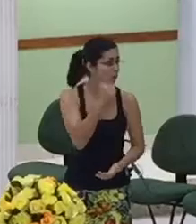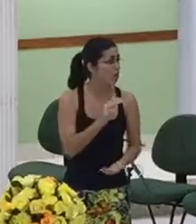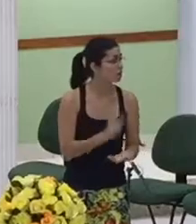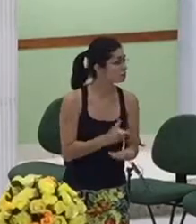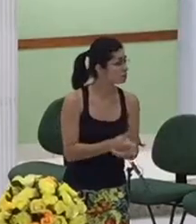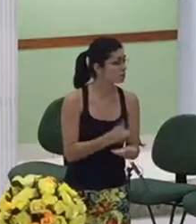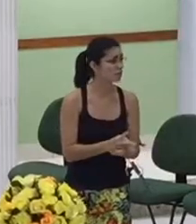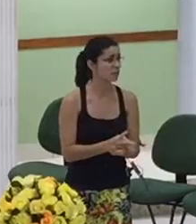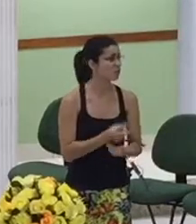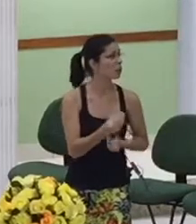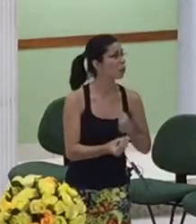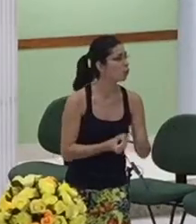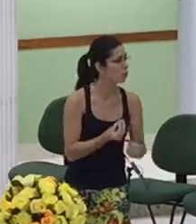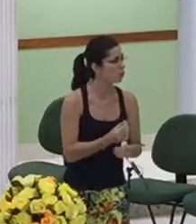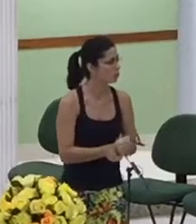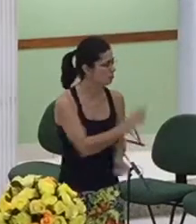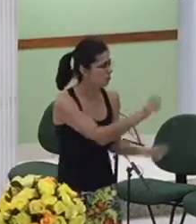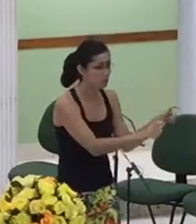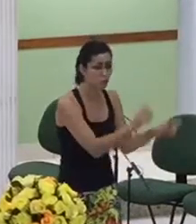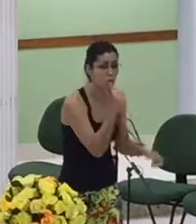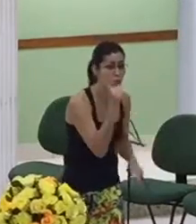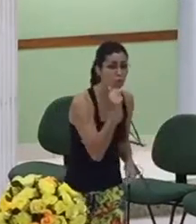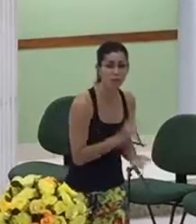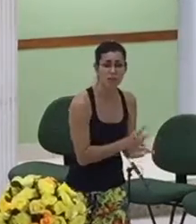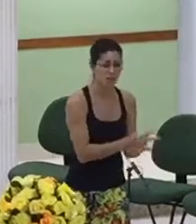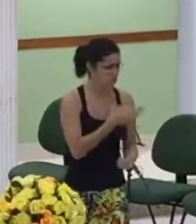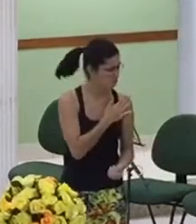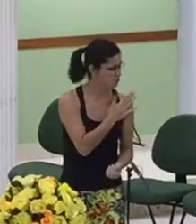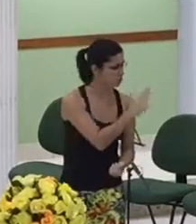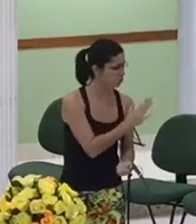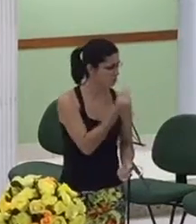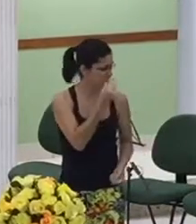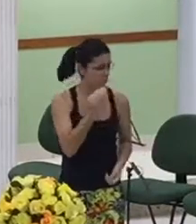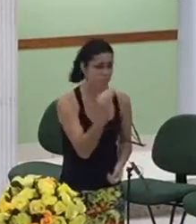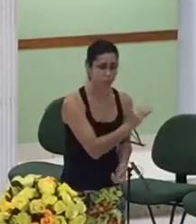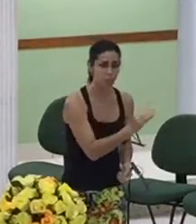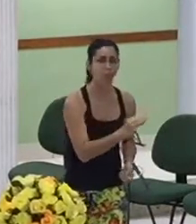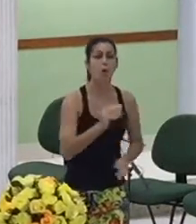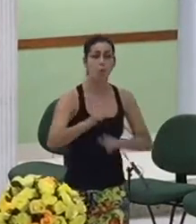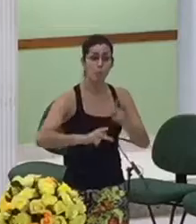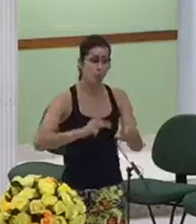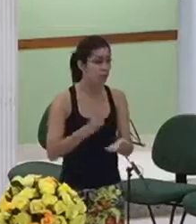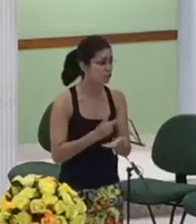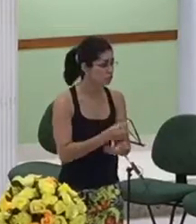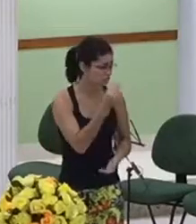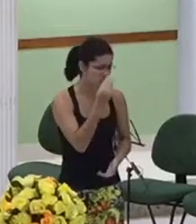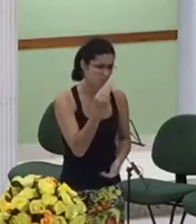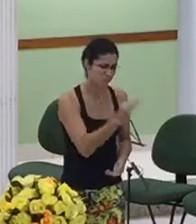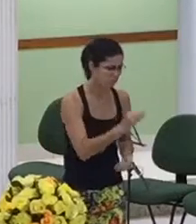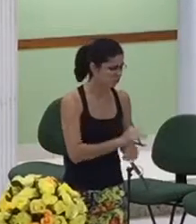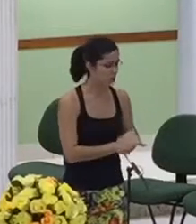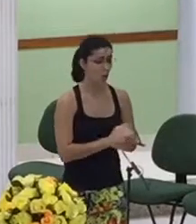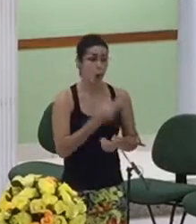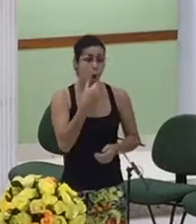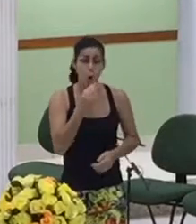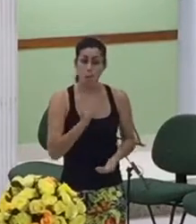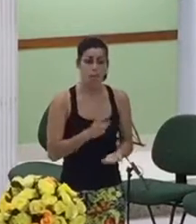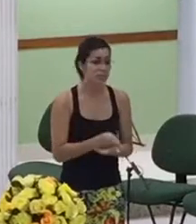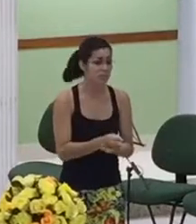como menores os seus direitos sempre foram deixados de lado e é preciso